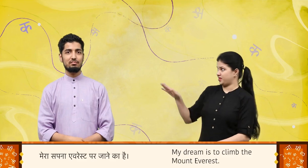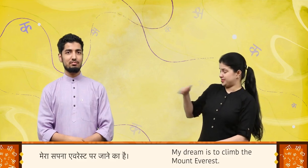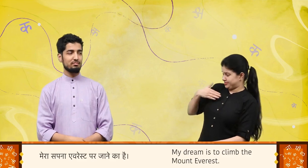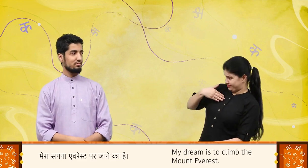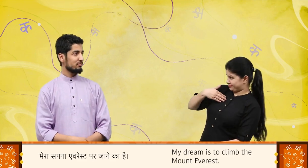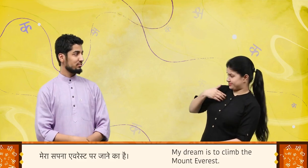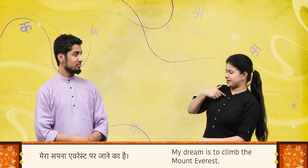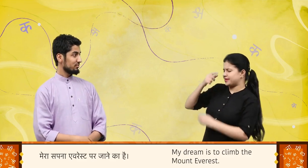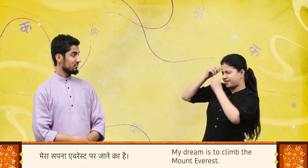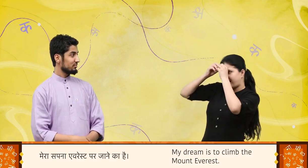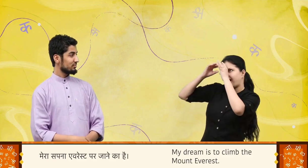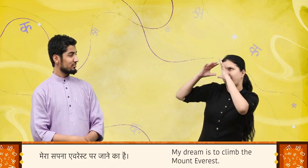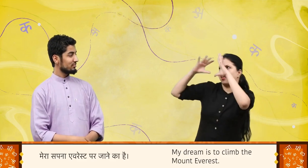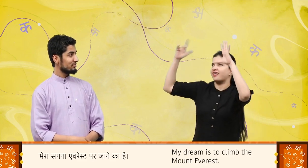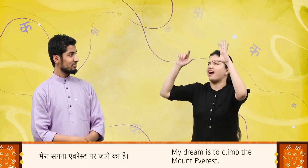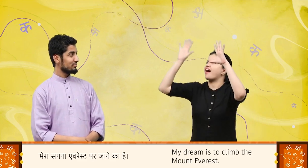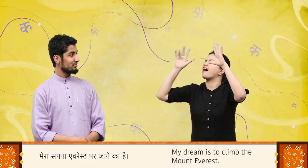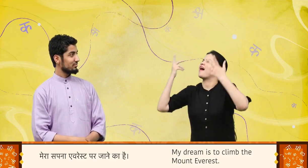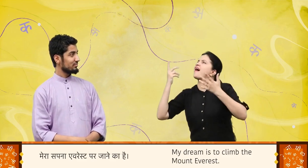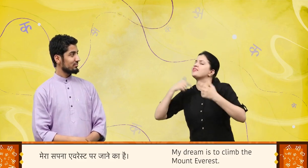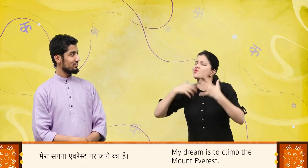मेरा सपना एवरेस्ट पर जाने का है